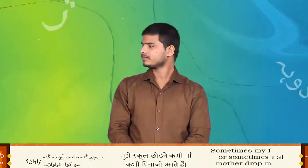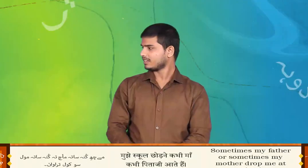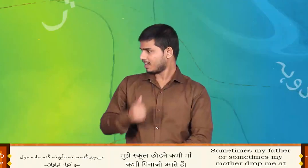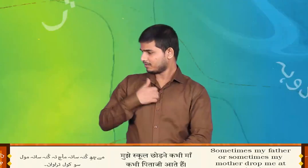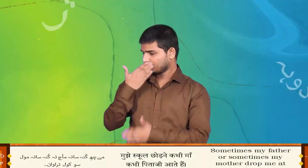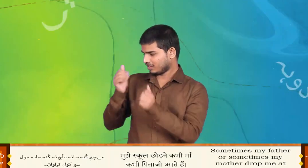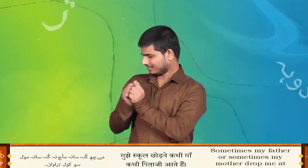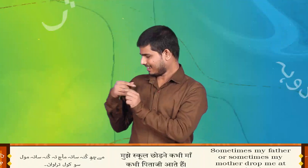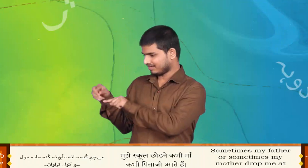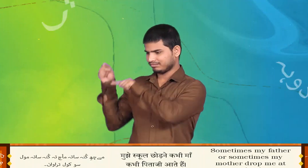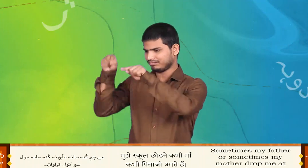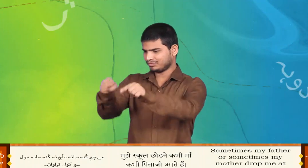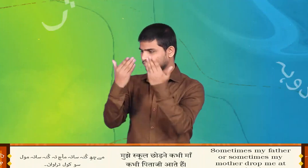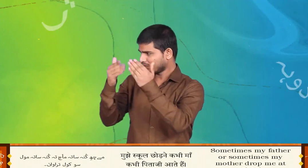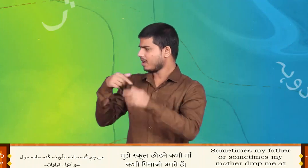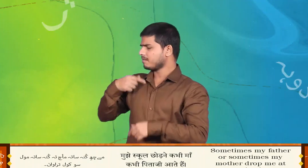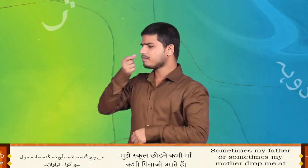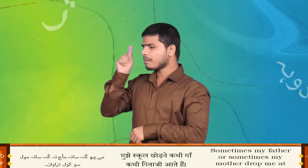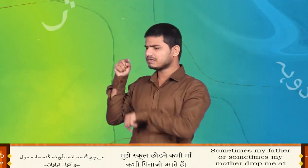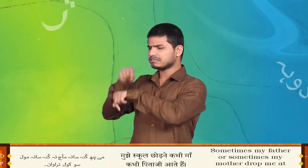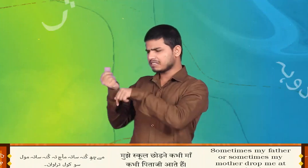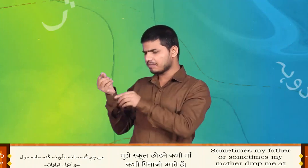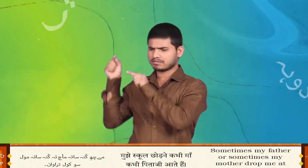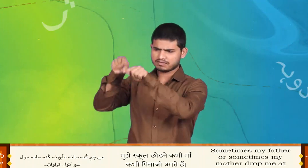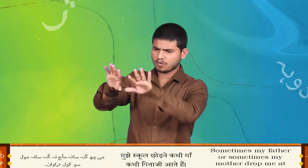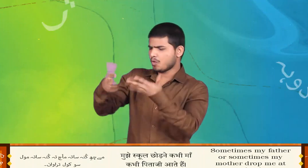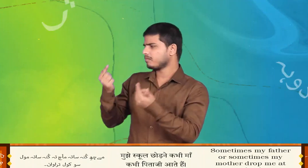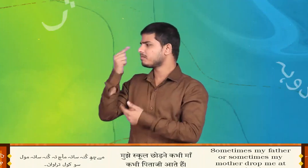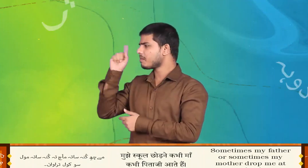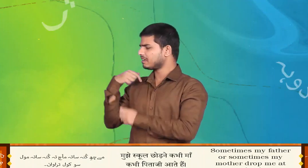मैं चे कुसर्थ मर्ज तर कुसर्थ मोल स्कूल तरावान